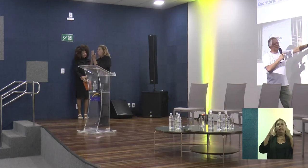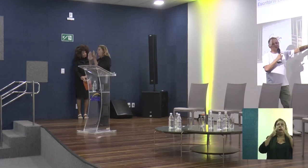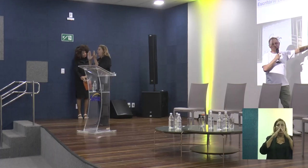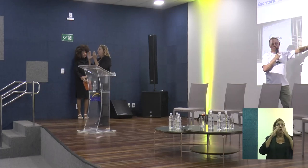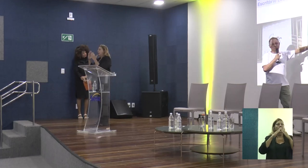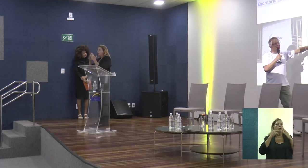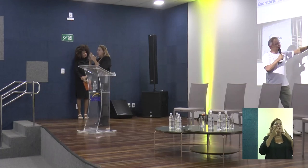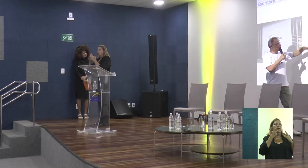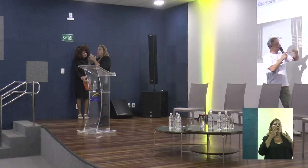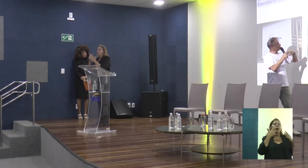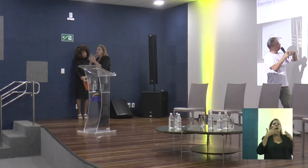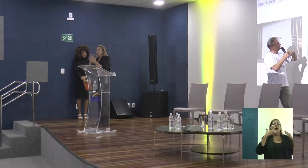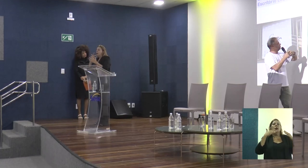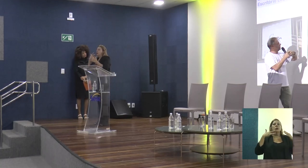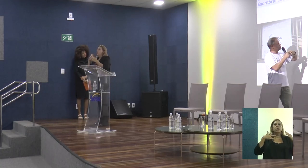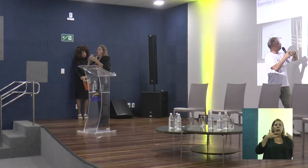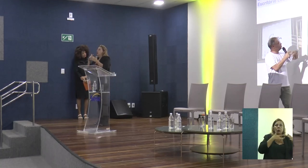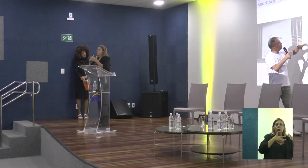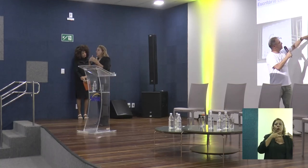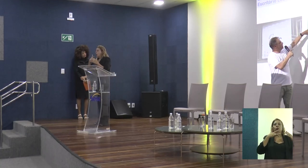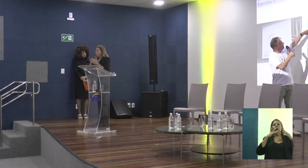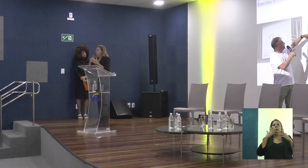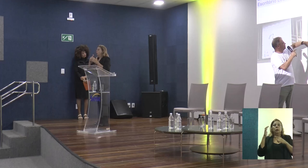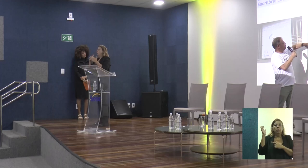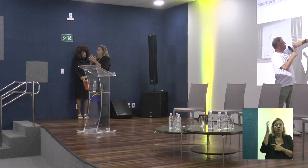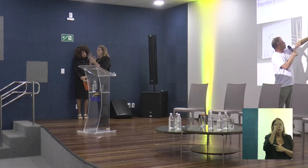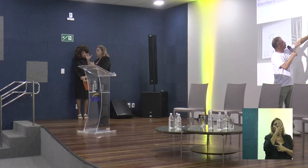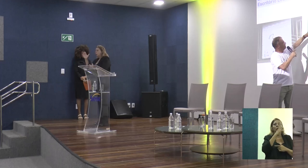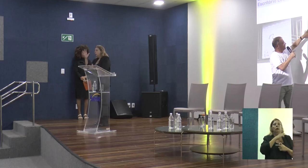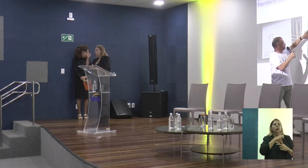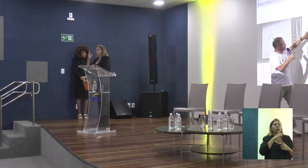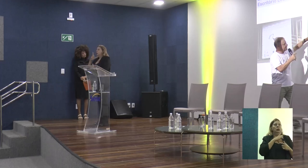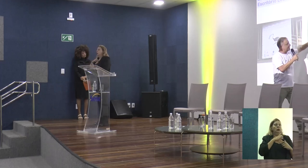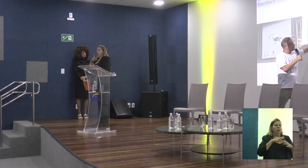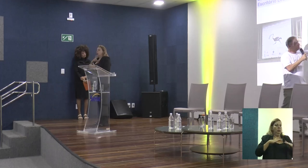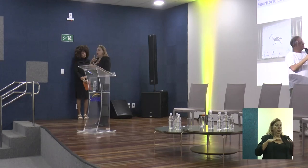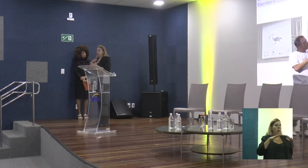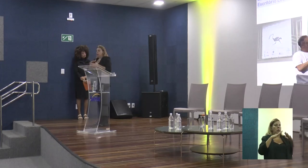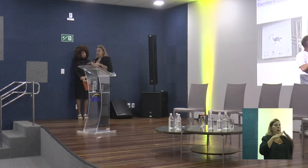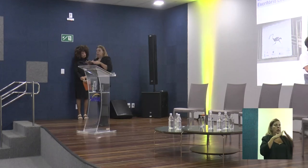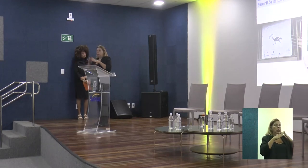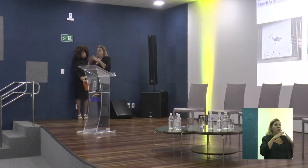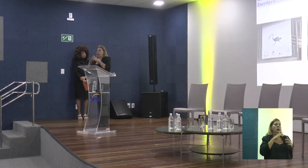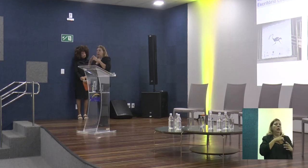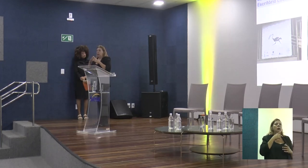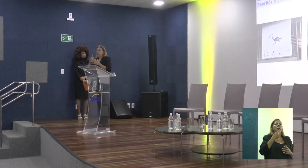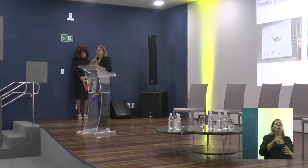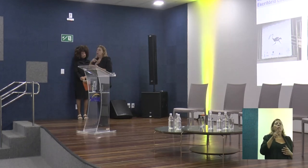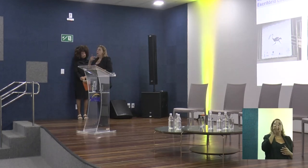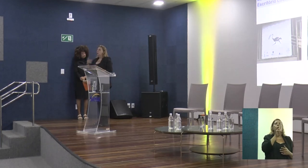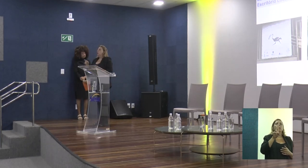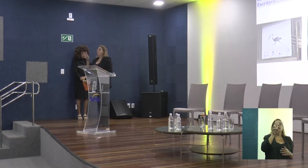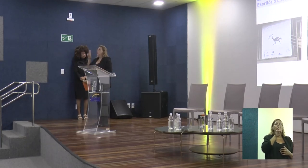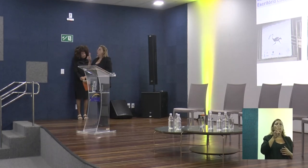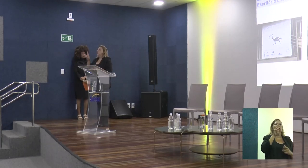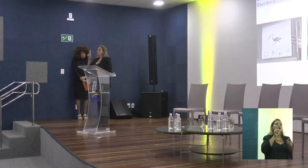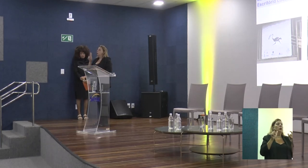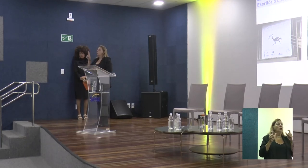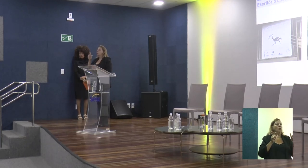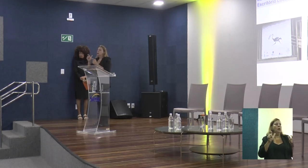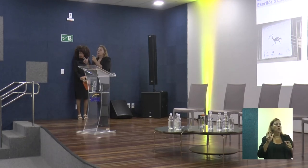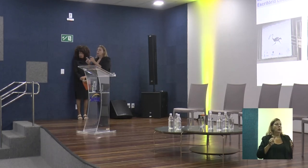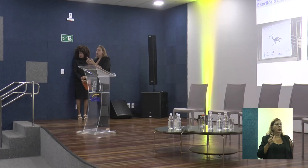envolve saúde e meio ambiente, a gente juntou, é só o térreo dessa casa, e aqui a gente usa para